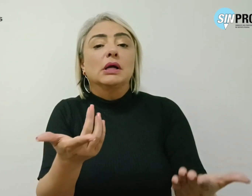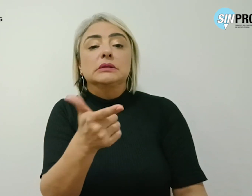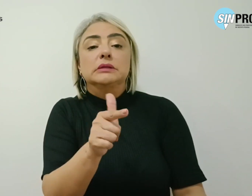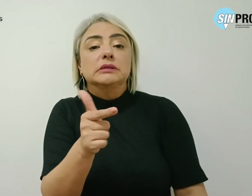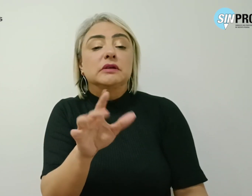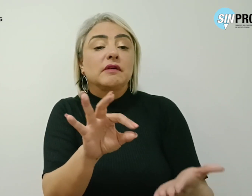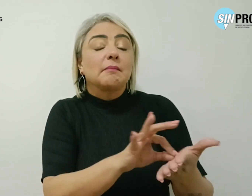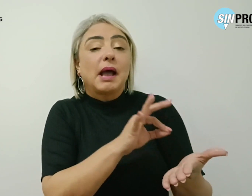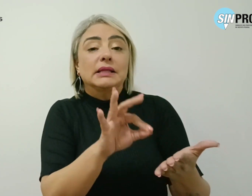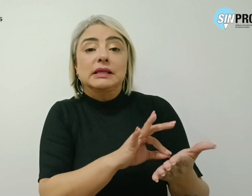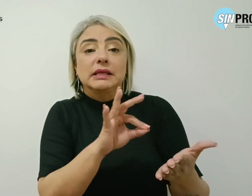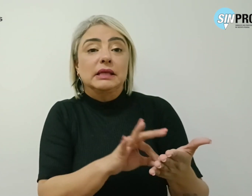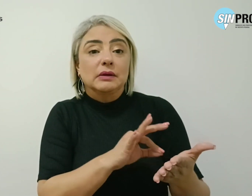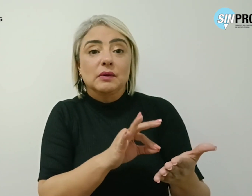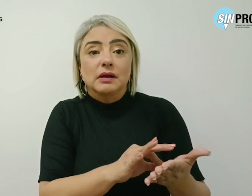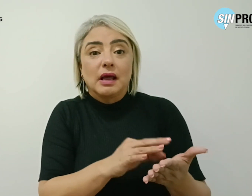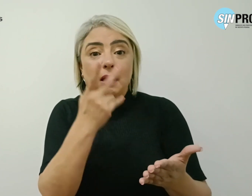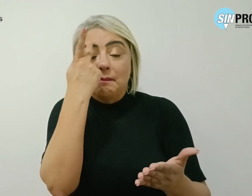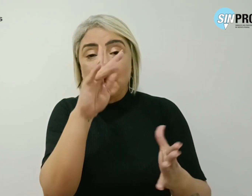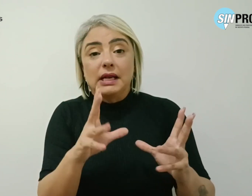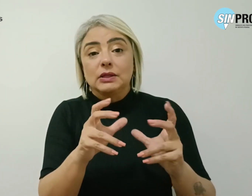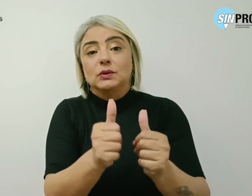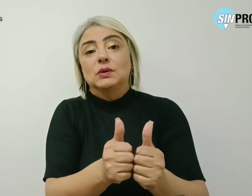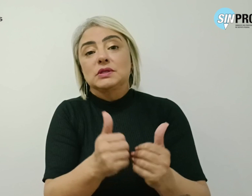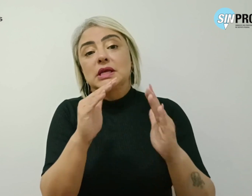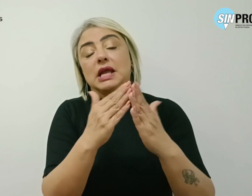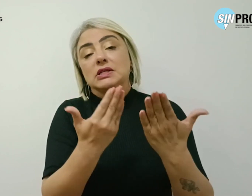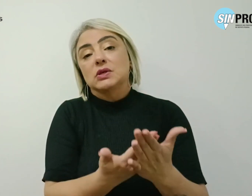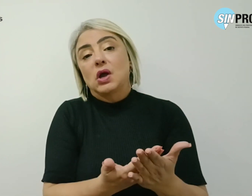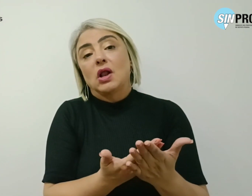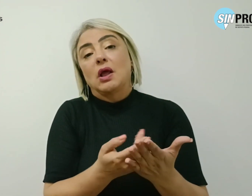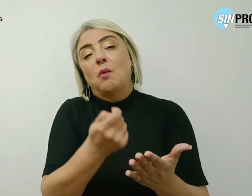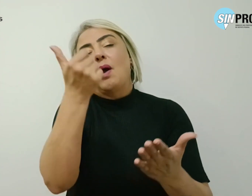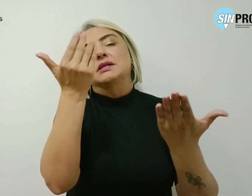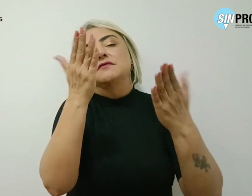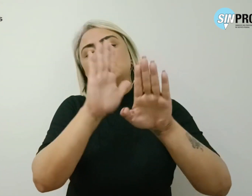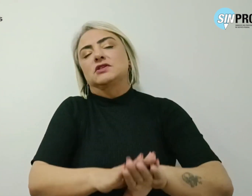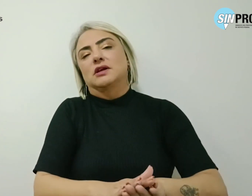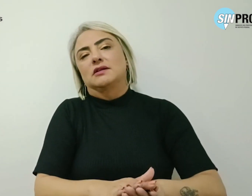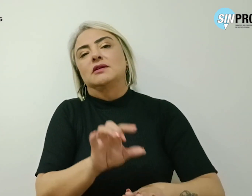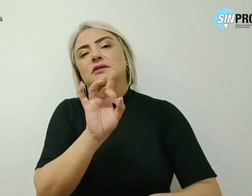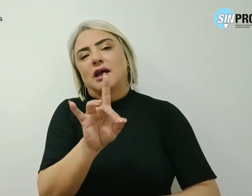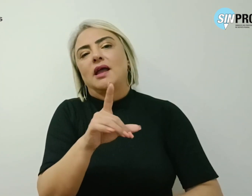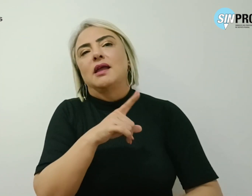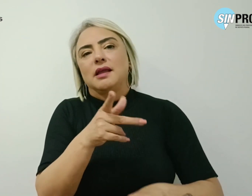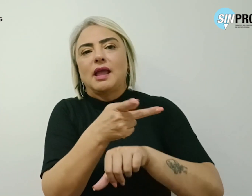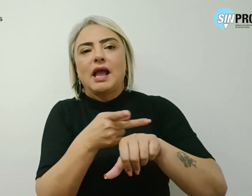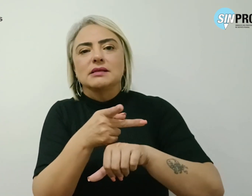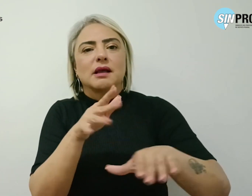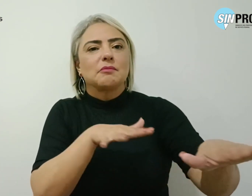matrículas suficientes e a escola está prestes a fechar. Só aí que a escola se mobiliza.